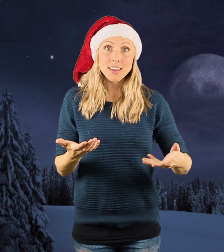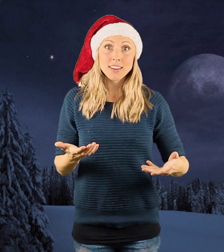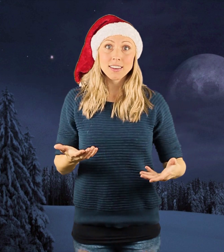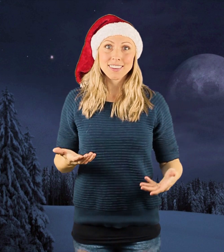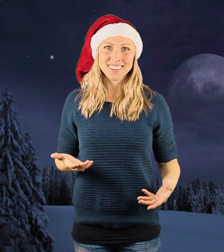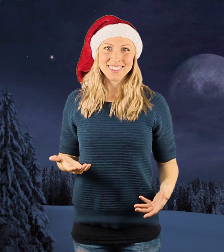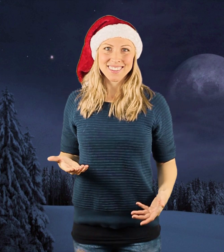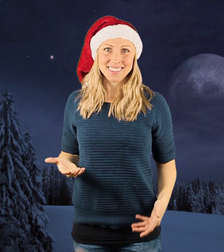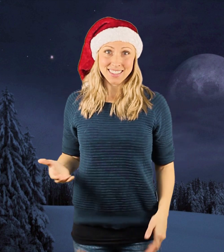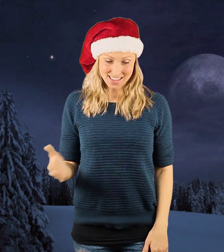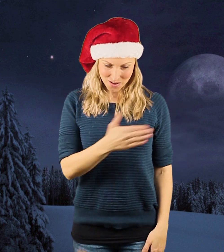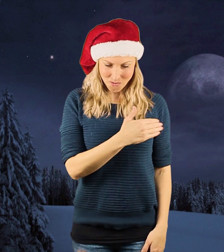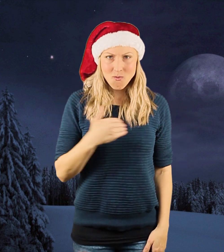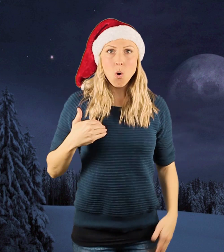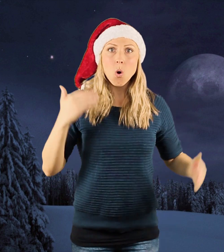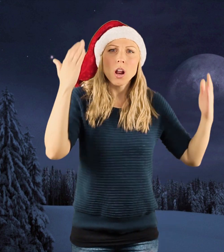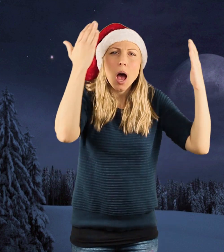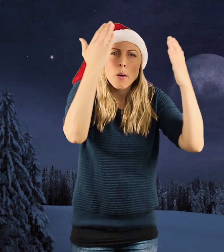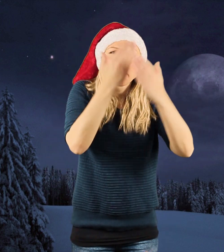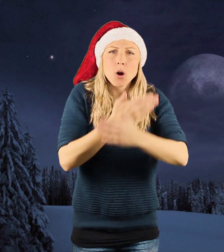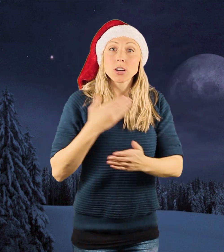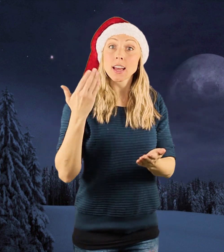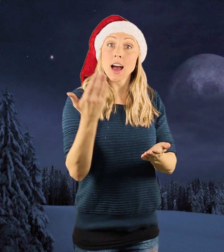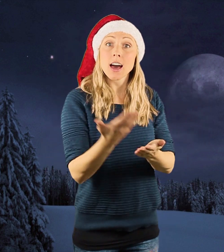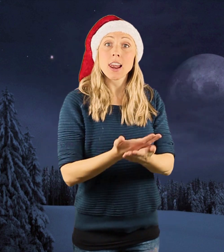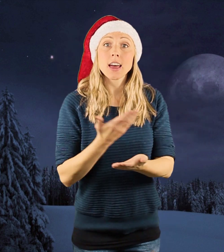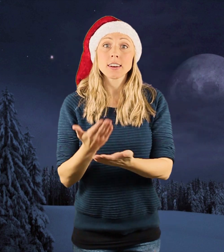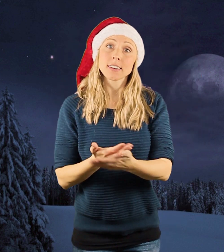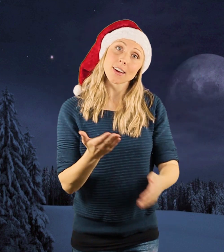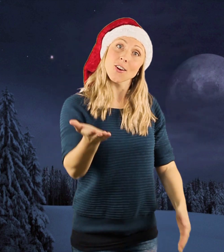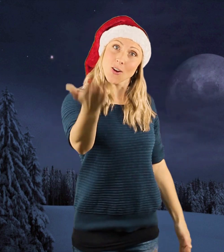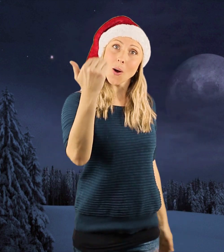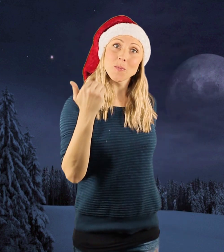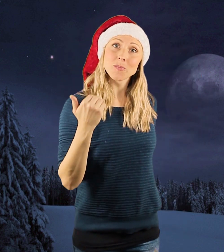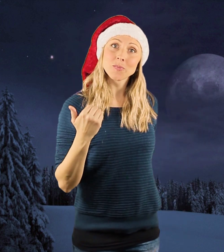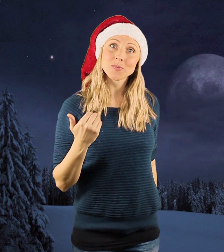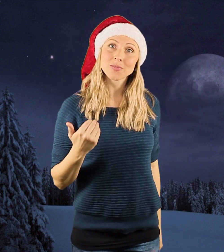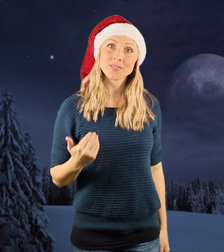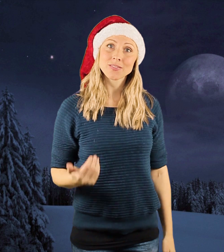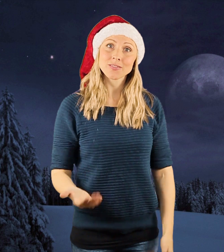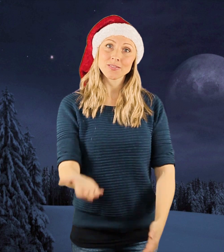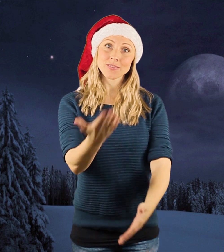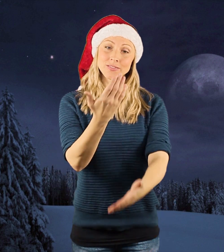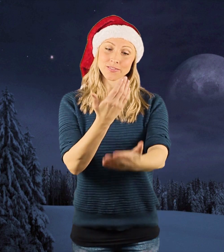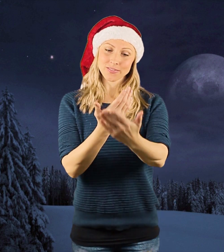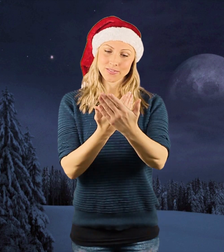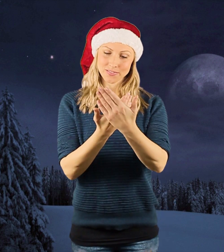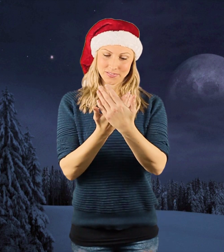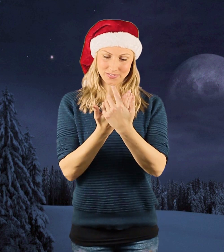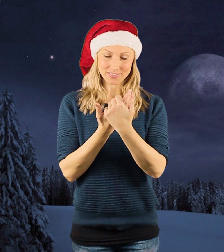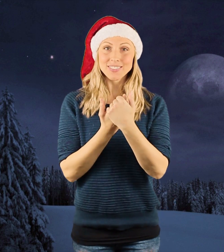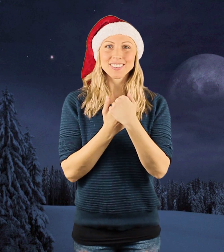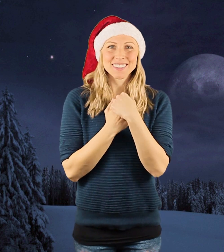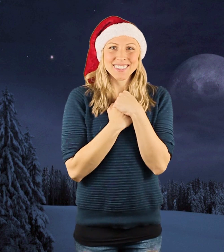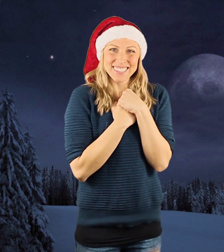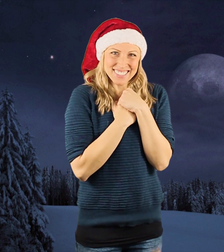Ljuden våra mörka länder Kom, låt oss ta varandras